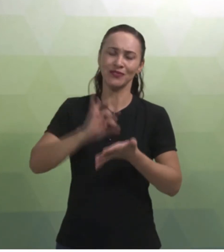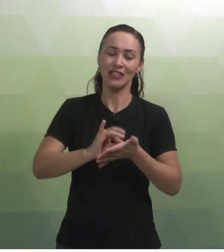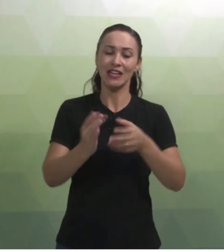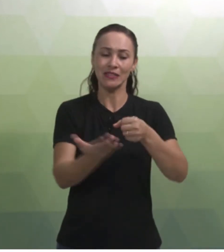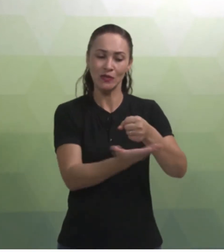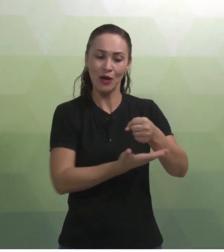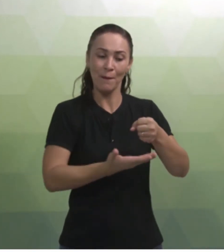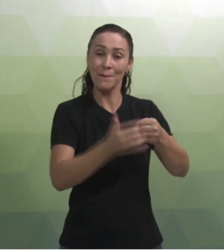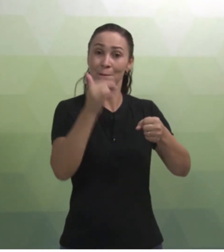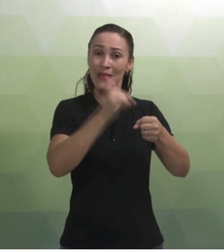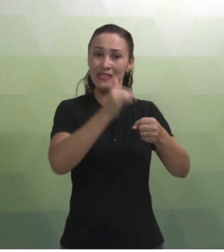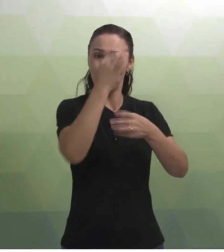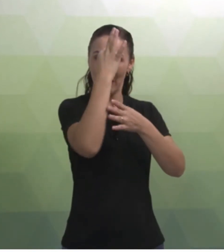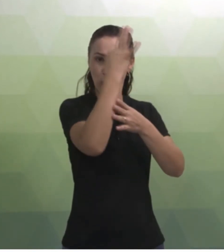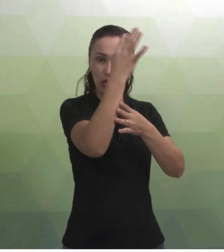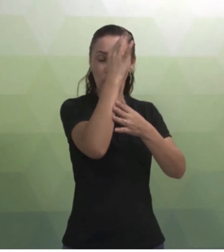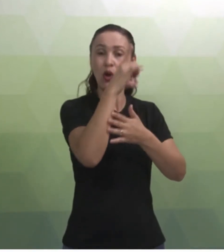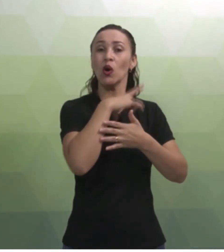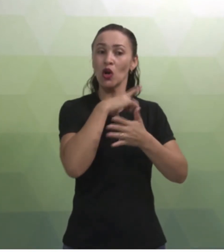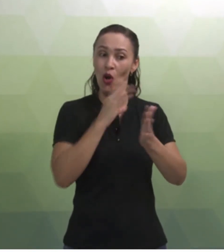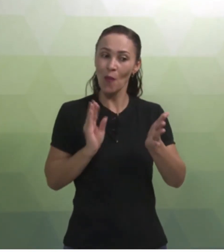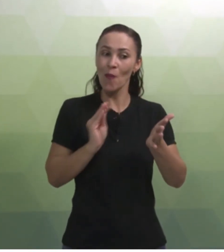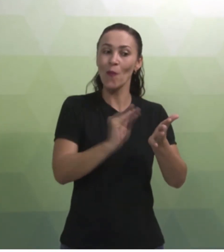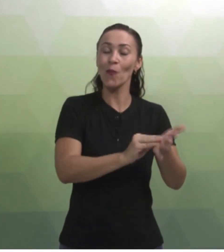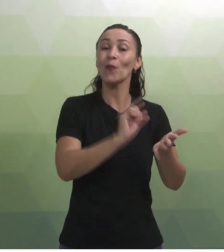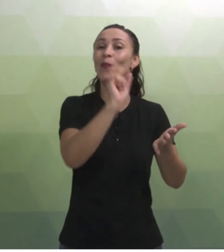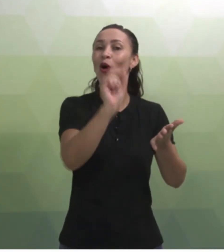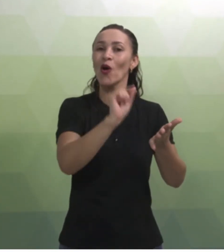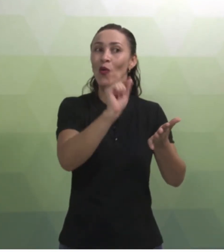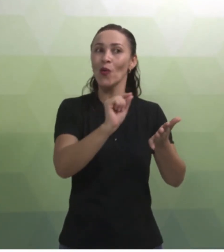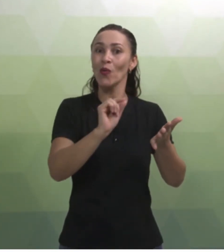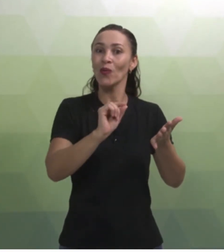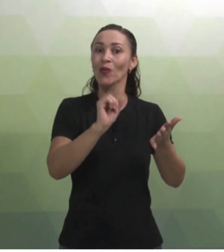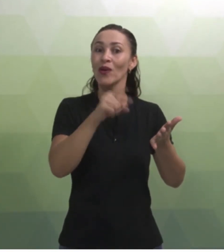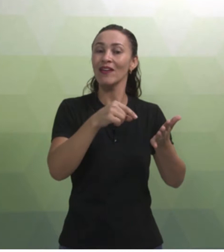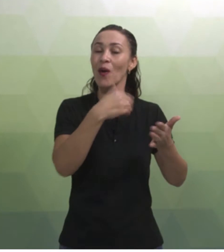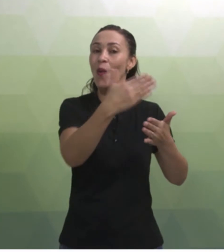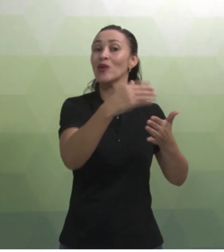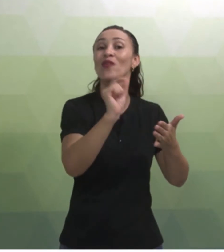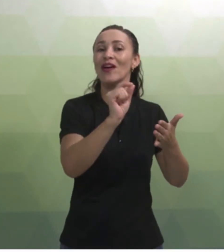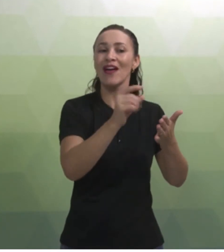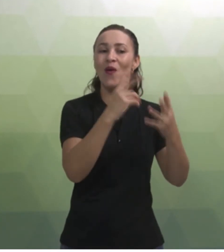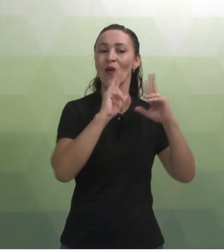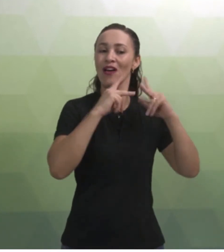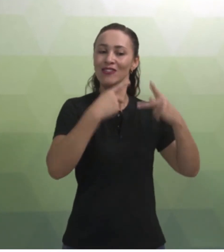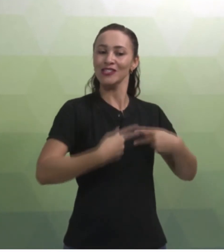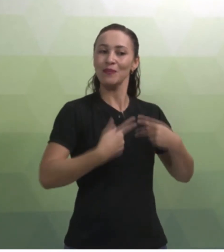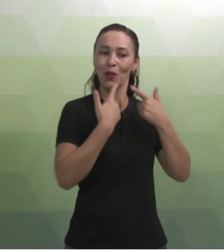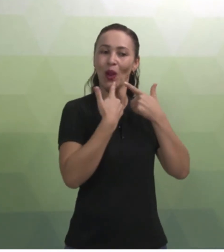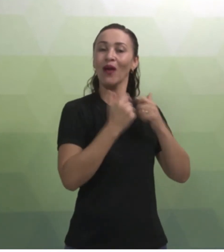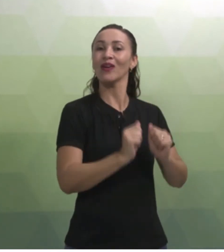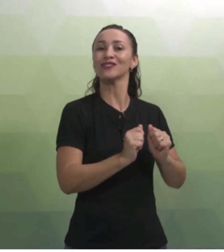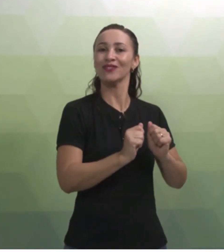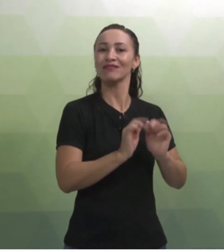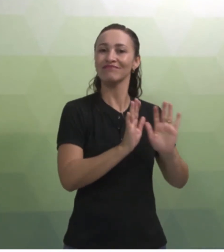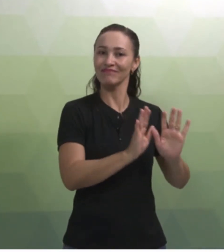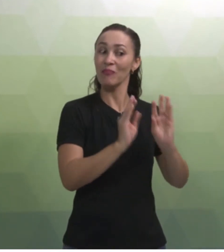conste lá o que embasou todo esse processo, o reconhecimento linguístico. Então, é necessário que, lá no